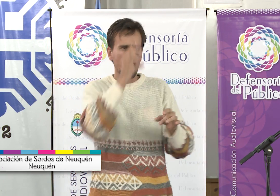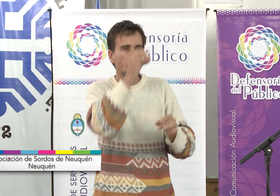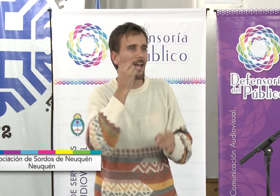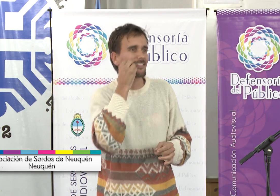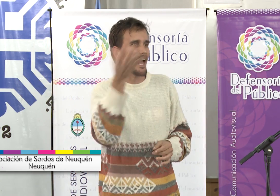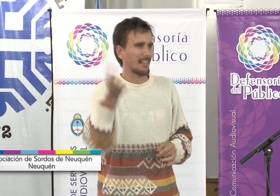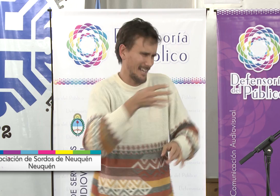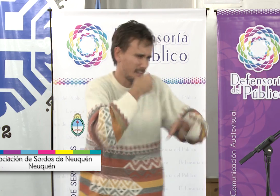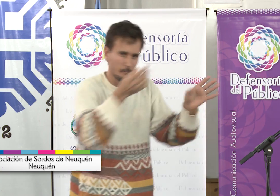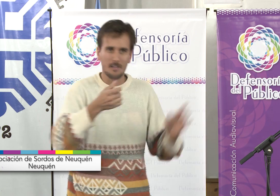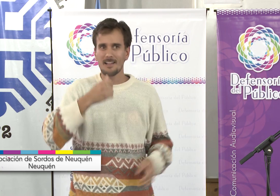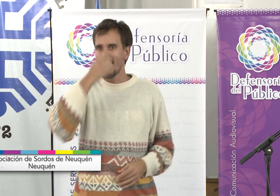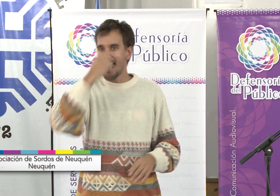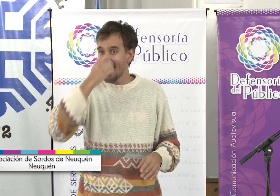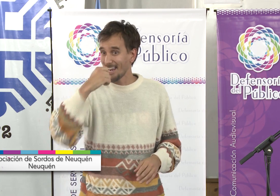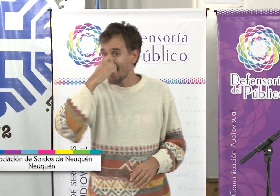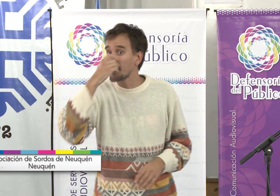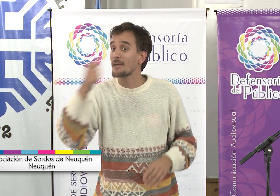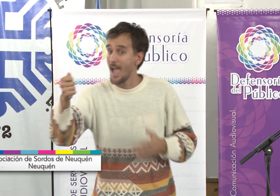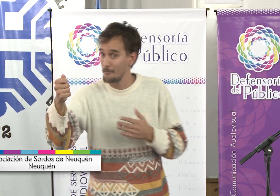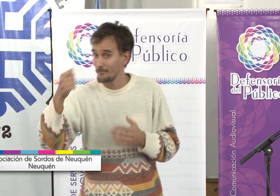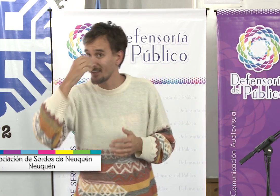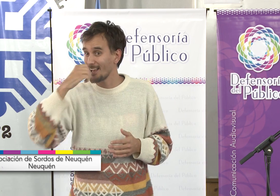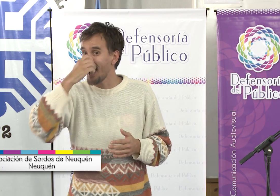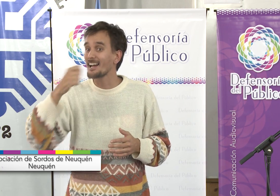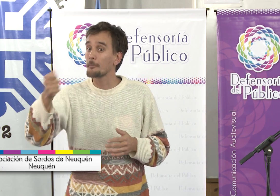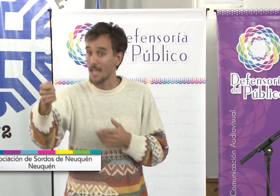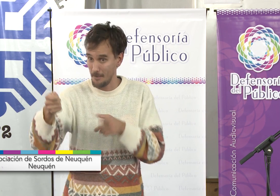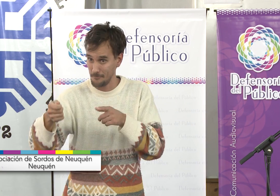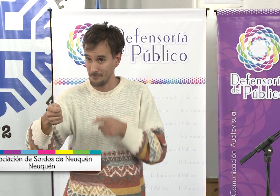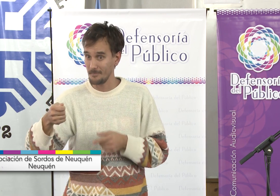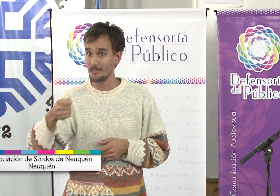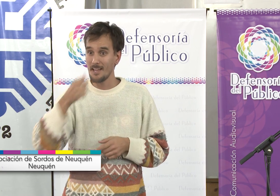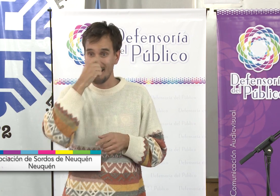Es muy importante la información de los volcanes. Sobre la gripe A.